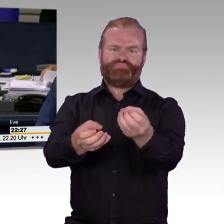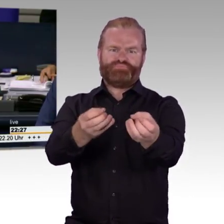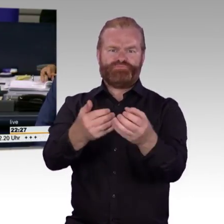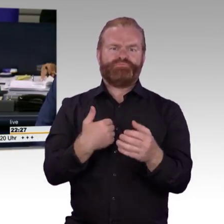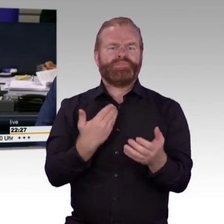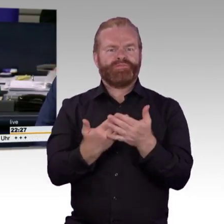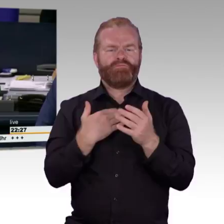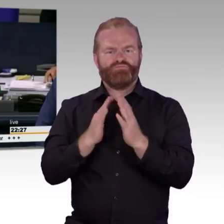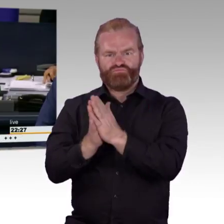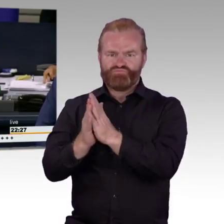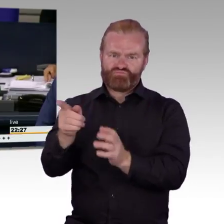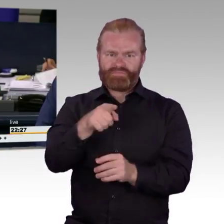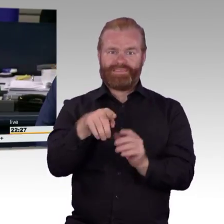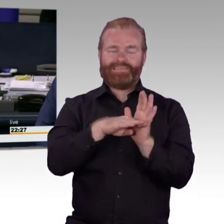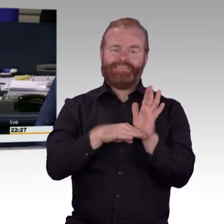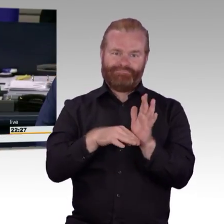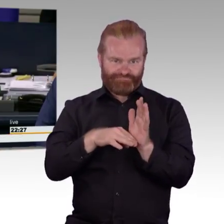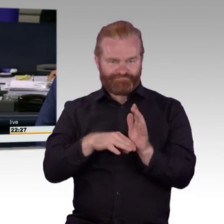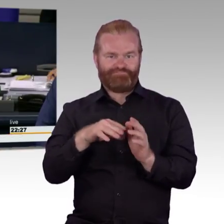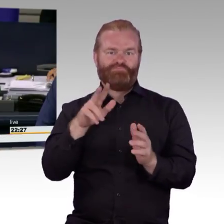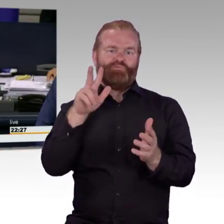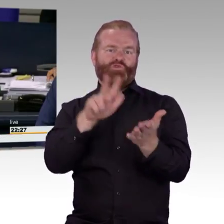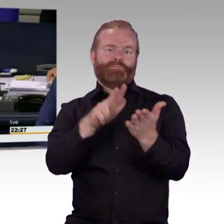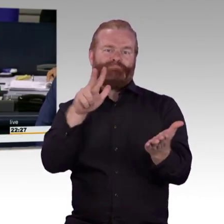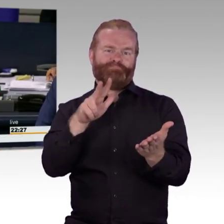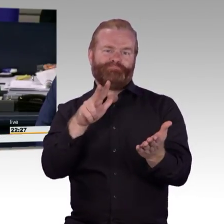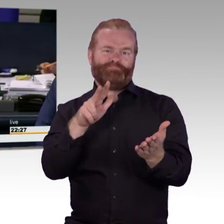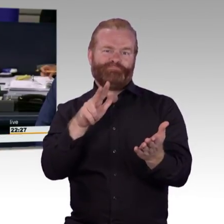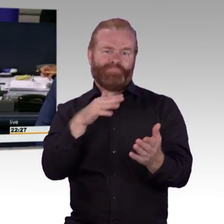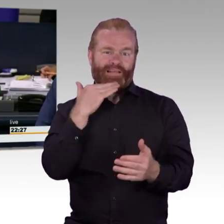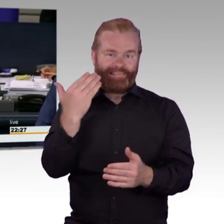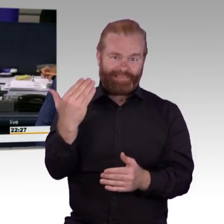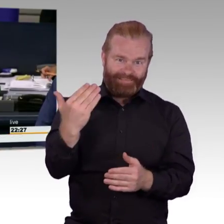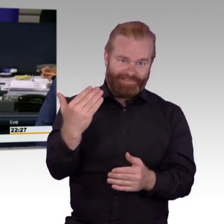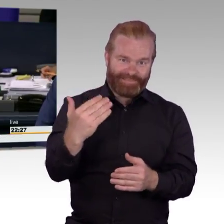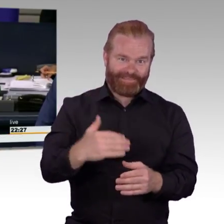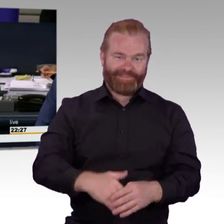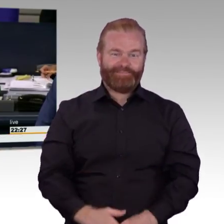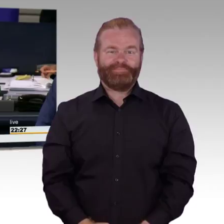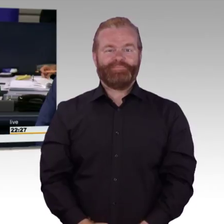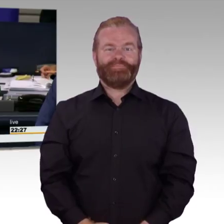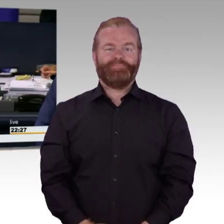Soziales empfiehlt unter Buchstabe a seiner Beschlussempfehlung auf Drucksache 2028